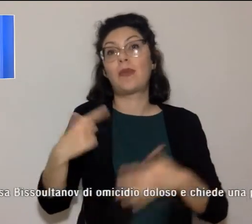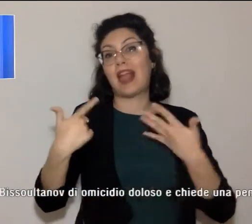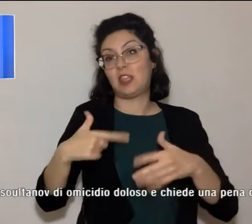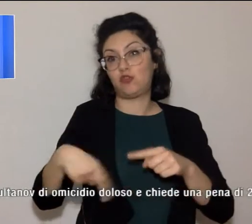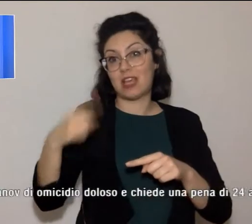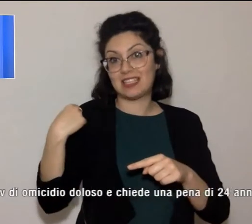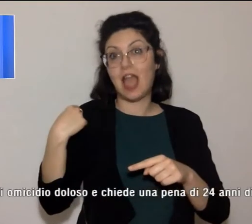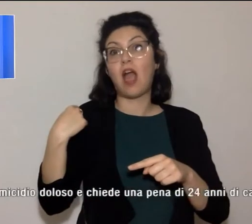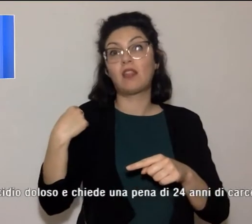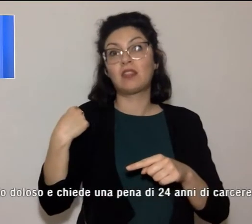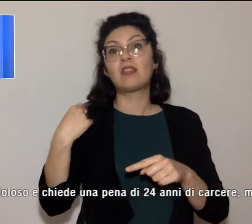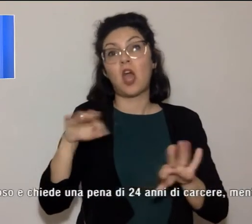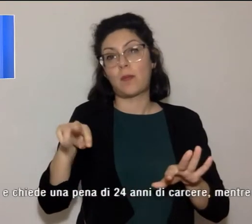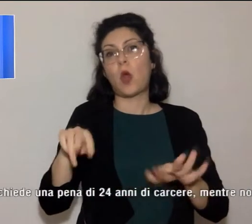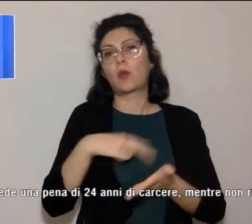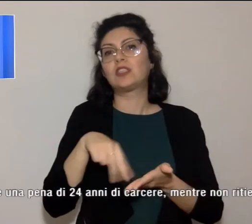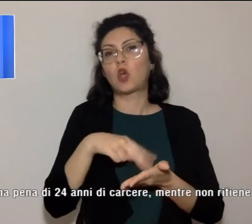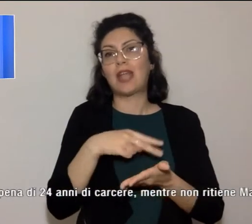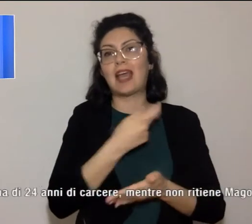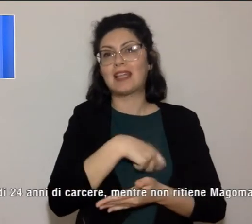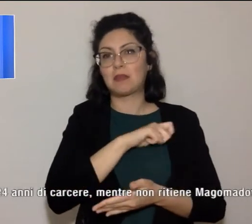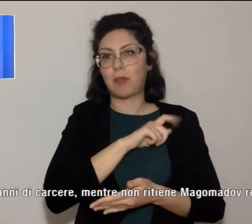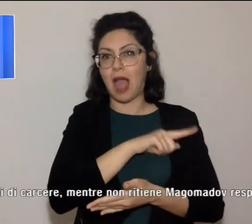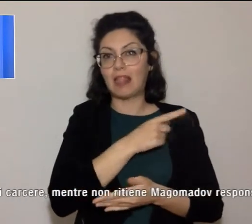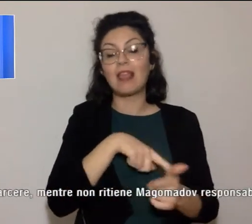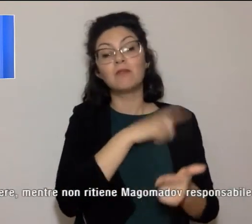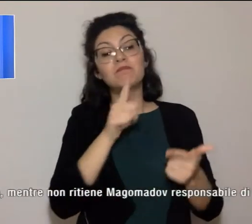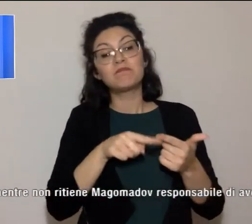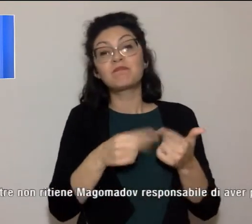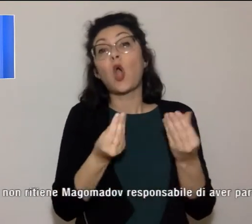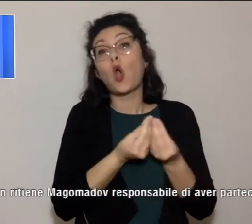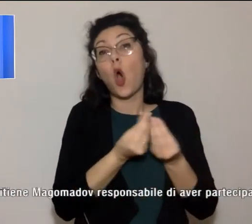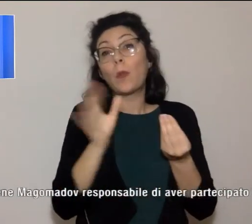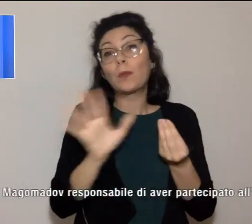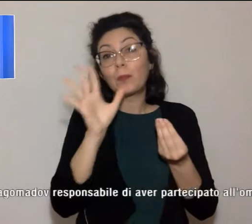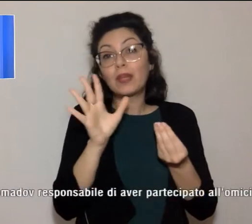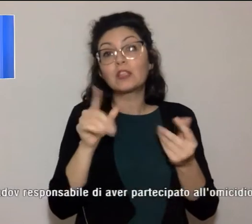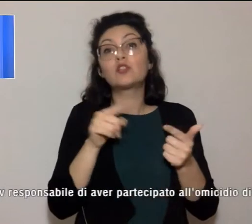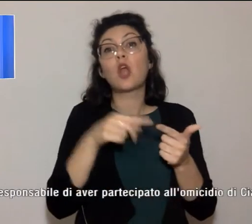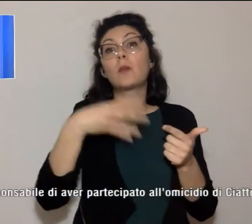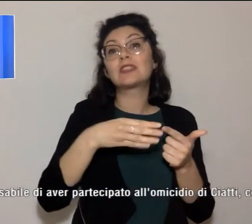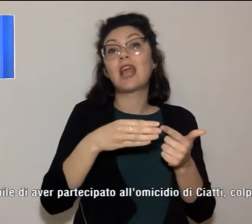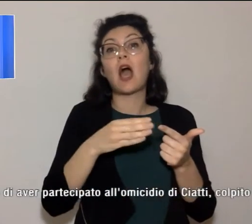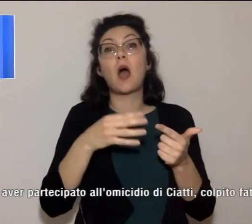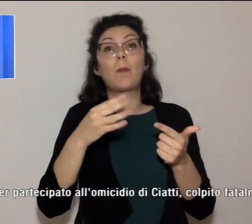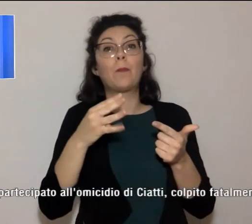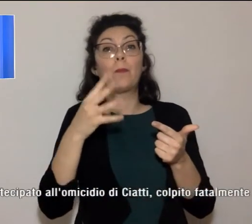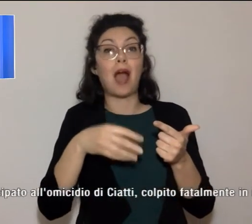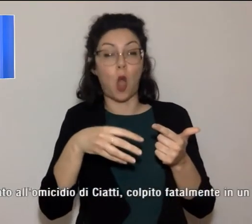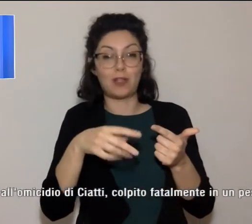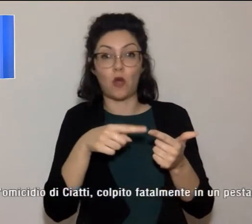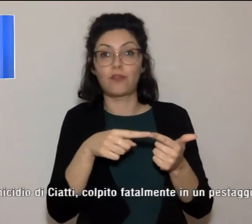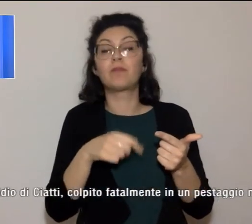Yoredemar e del suo presunto complice Moavsar Magomadov. La